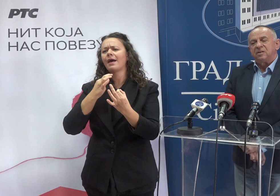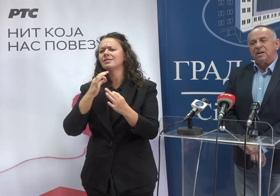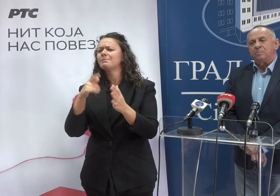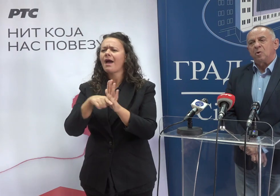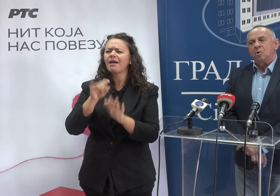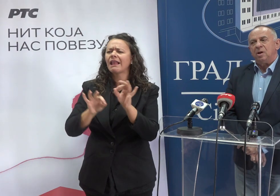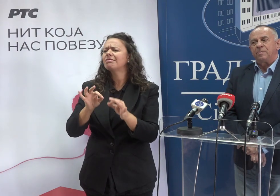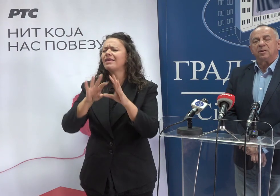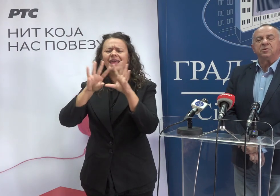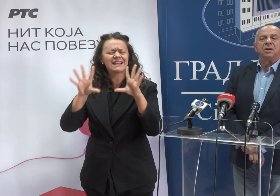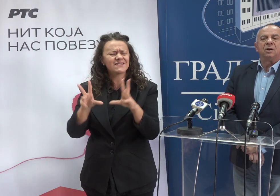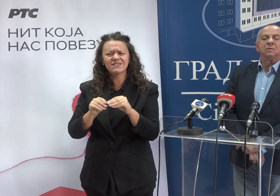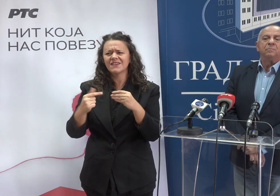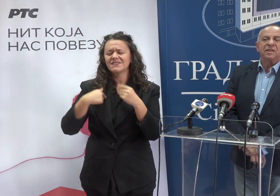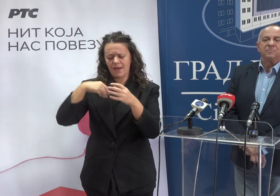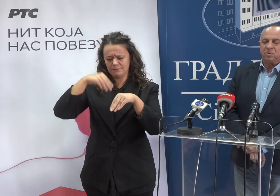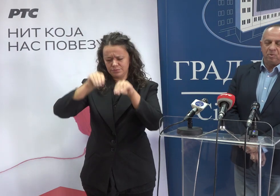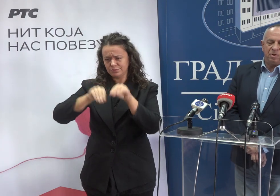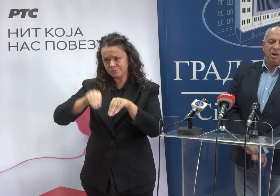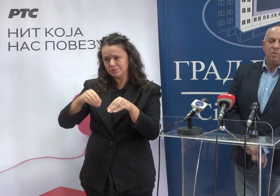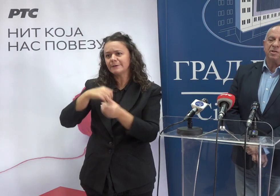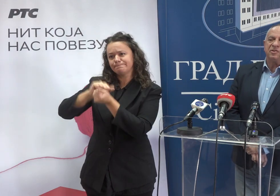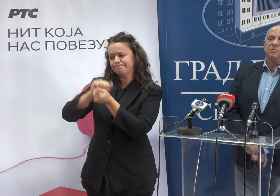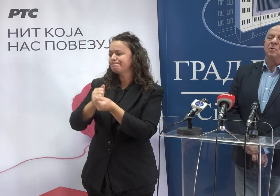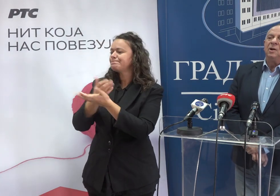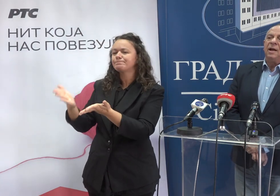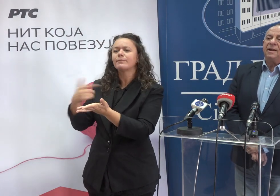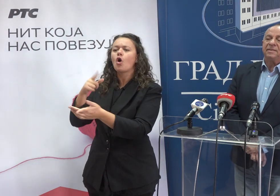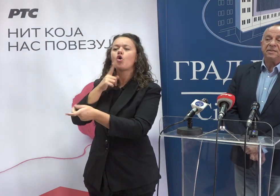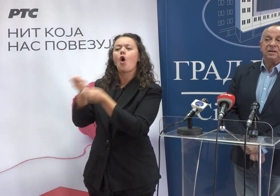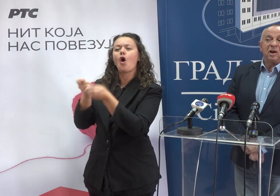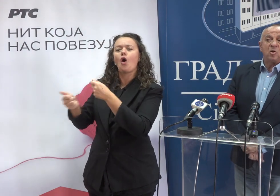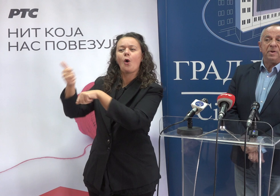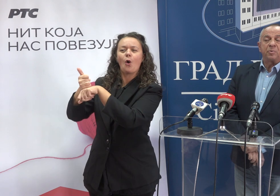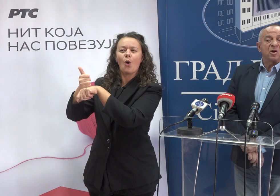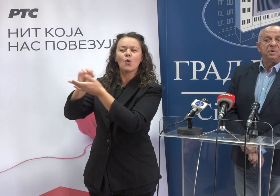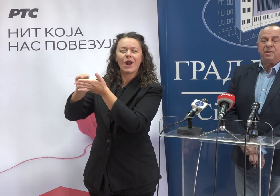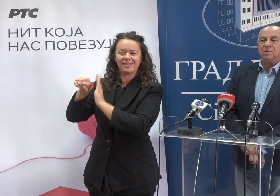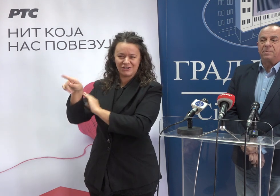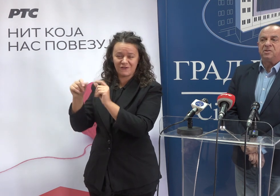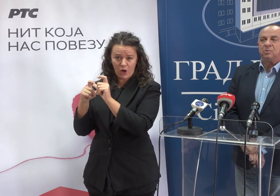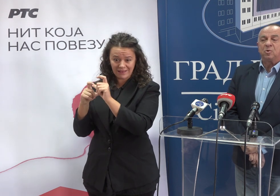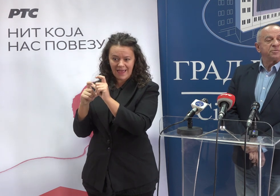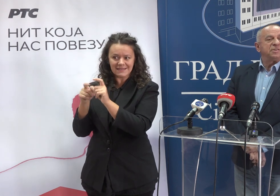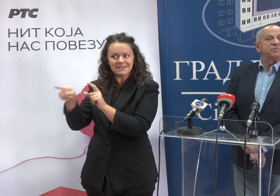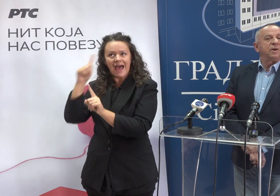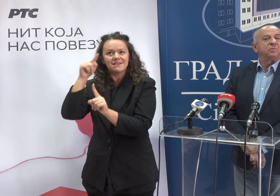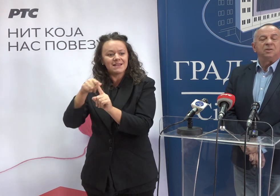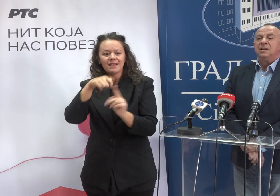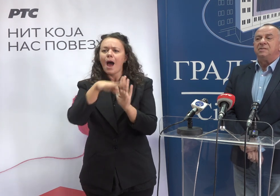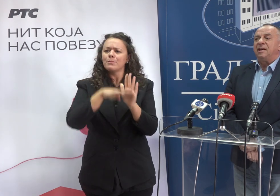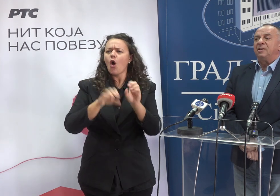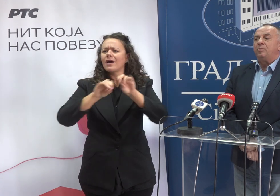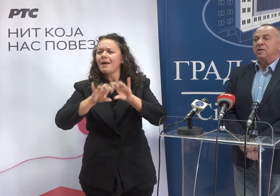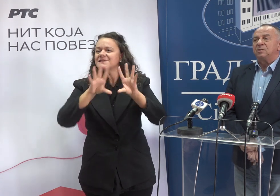se štampaju i predaju se managementu i uredništu RTS-a kako bi programe bili unapređeni. U tom smislu smo